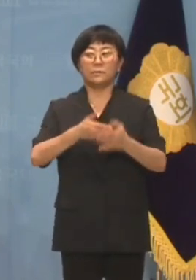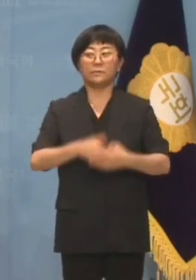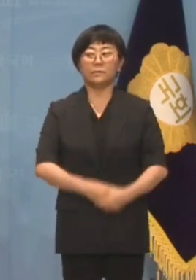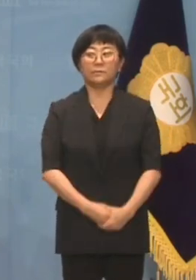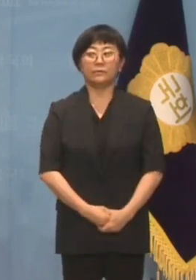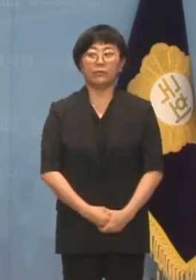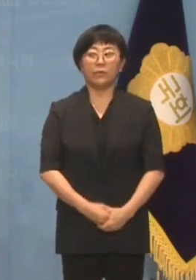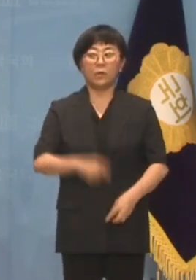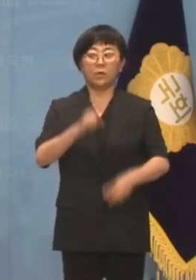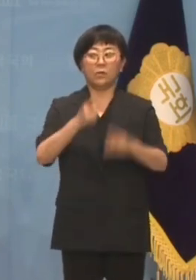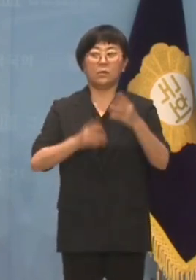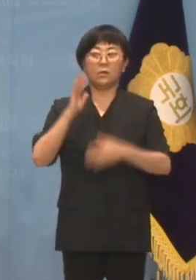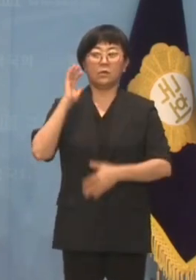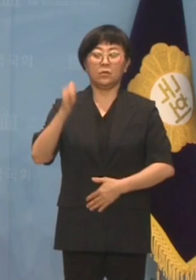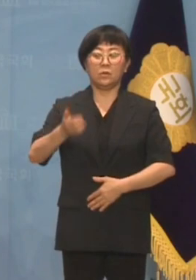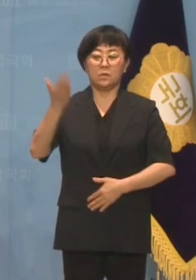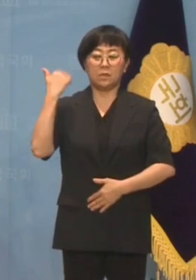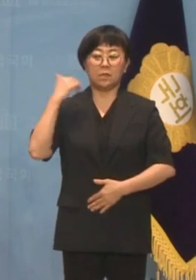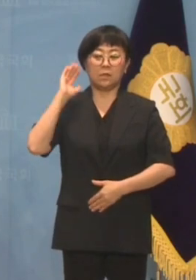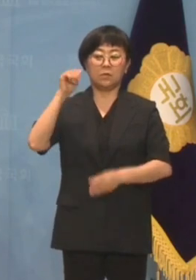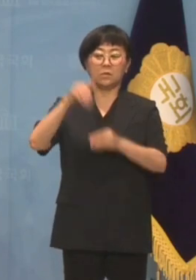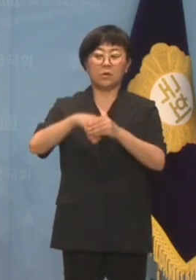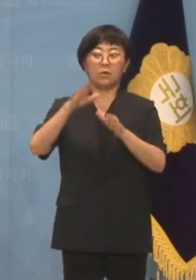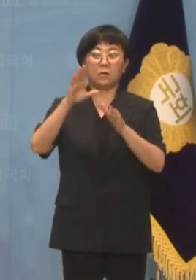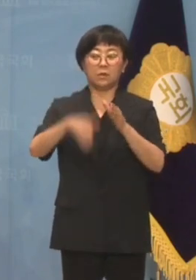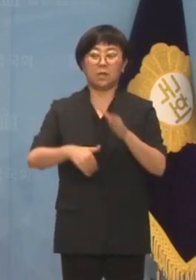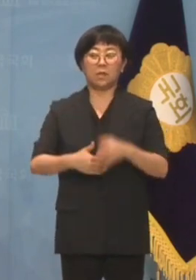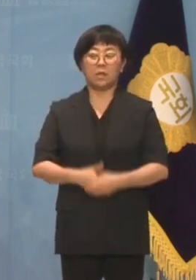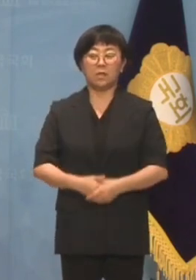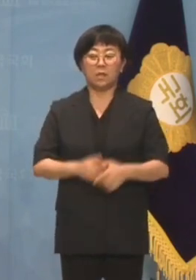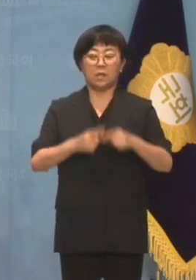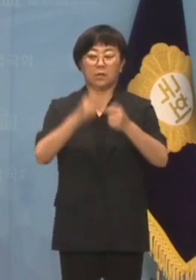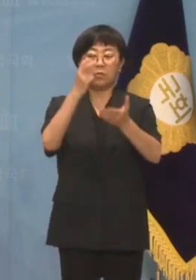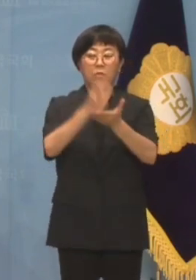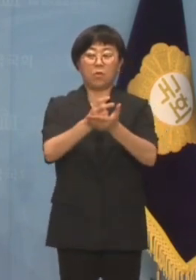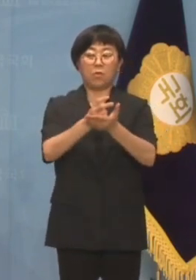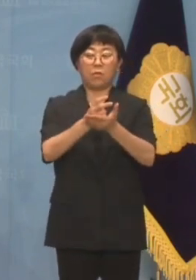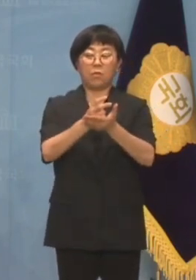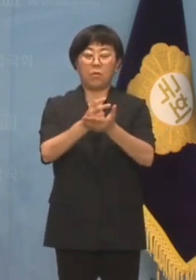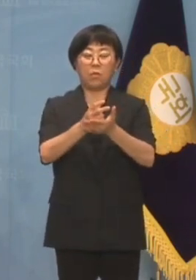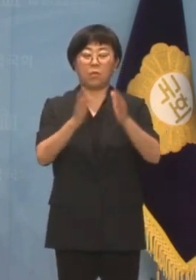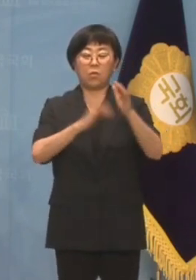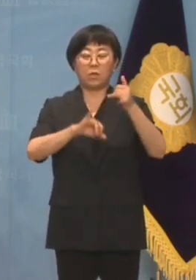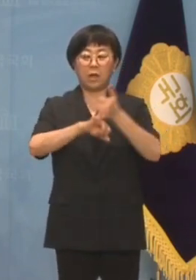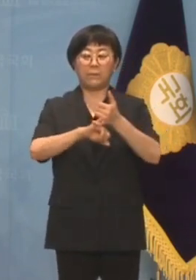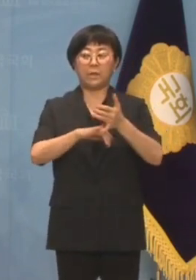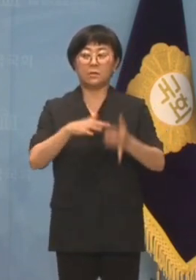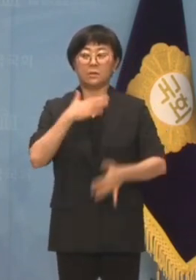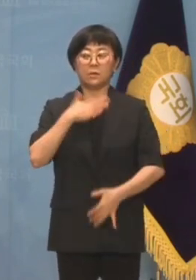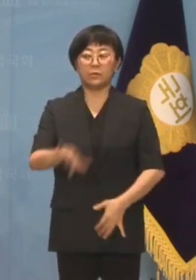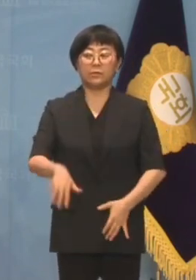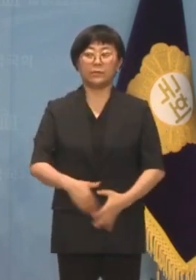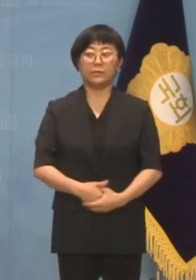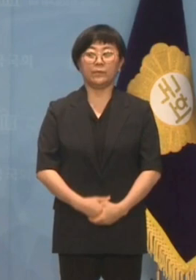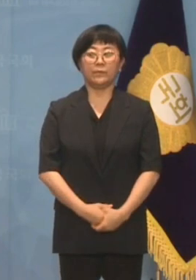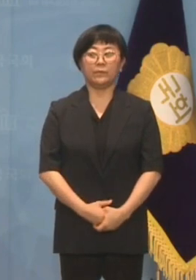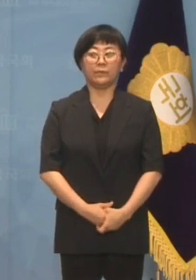윤석열 대통령은 지난 대선 당시 간호법 제정을 공약한 바 없습니다.